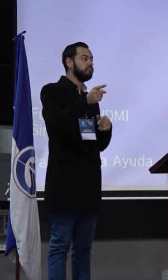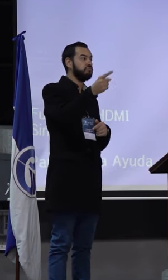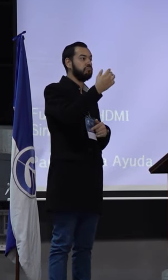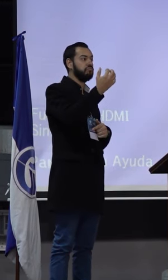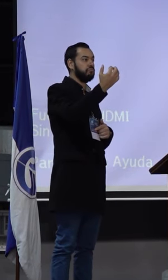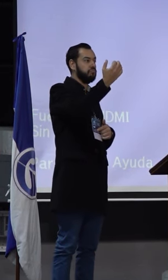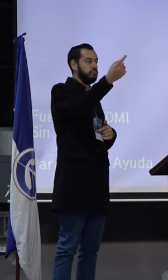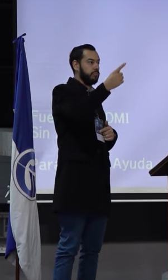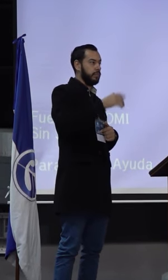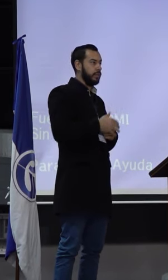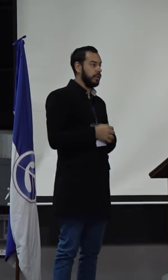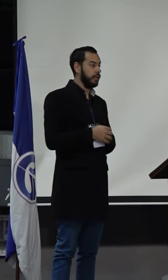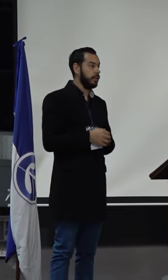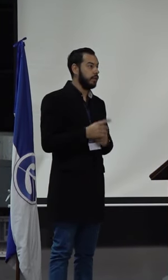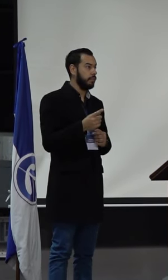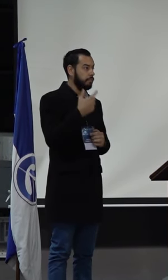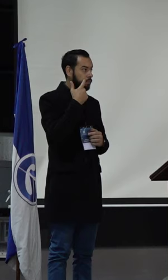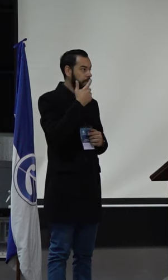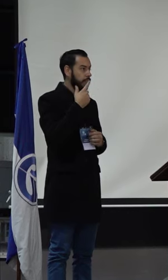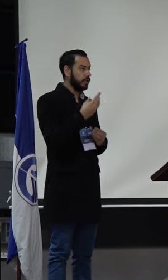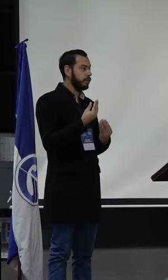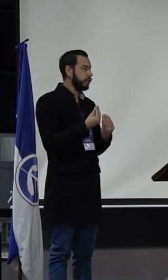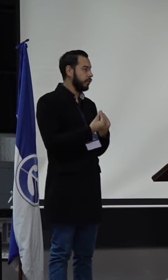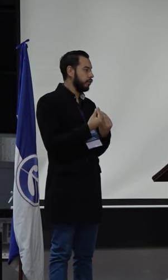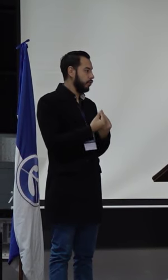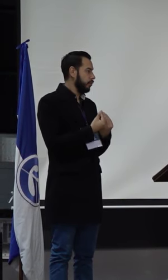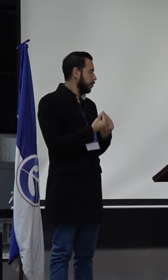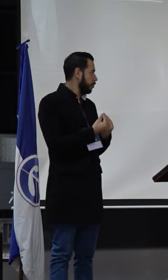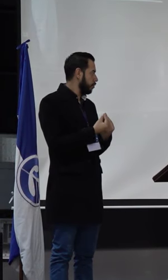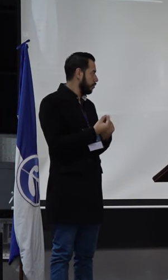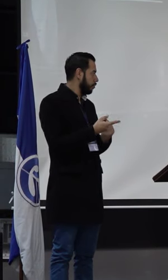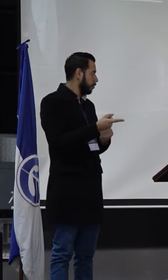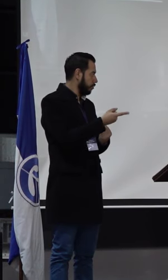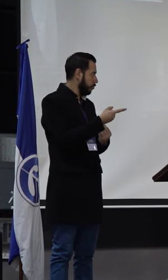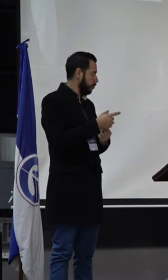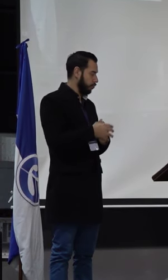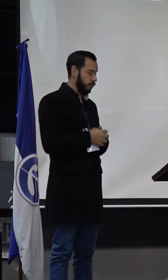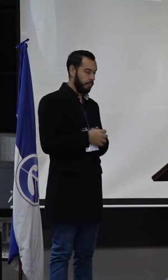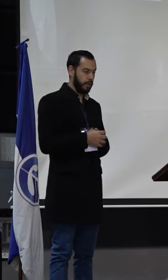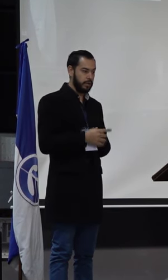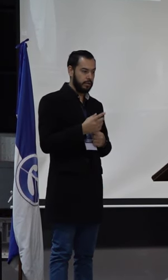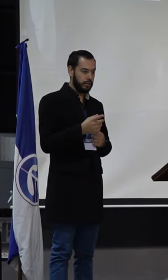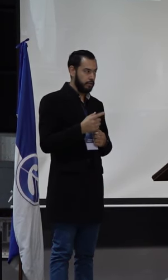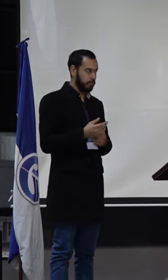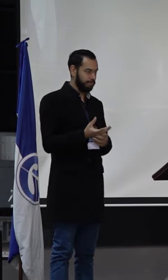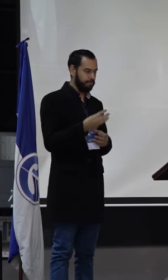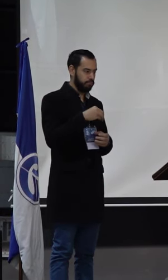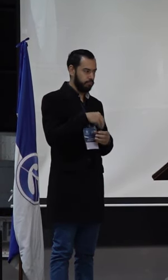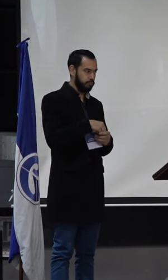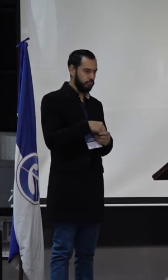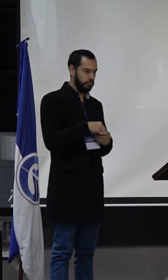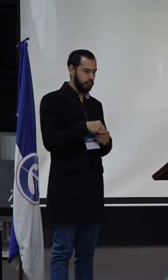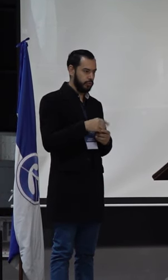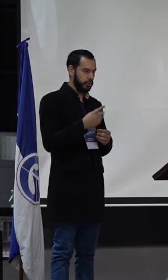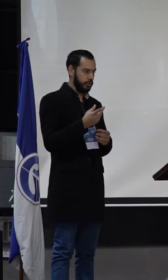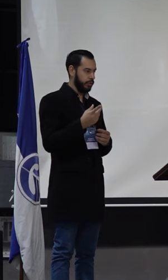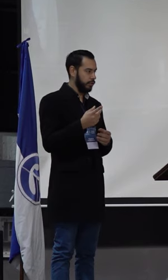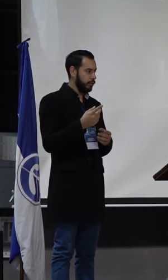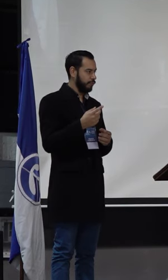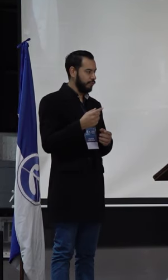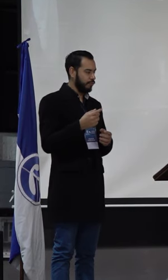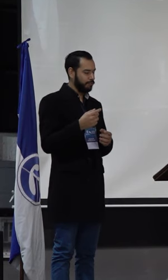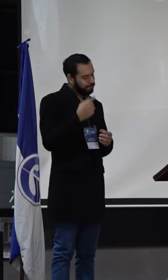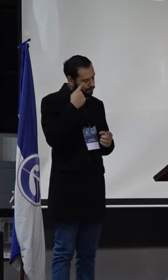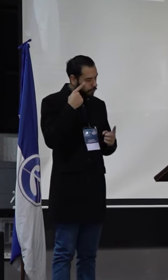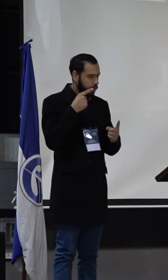en las graderías, sobre todo a mis compañeros que se metieron en esta tarea de hacer esta